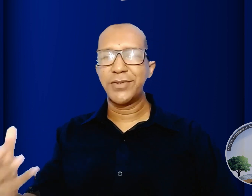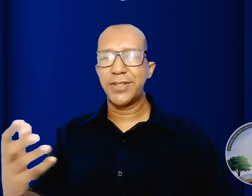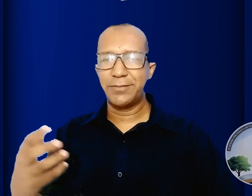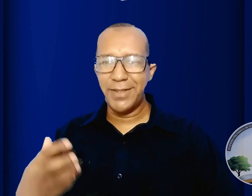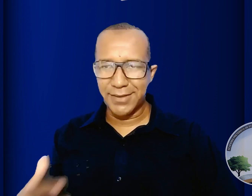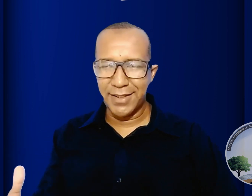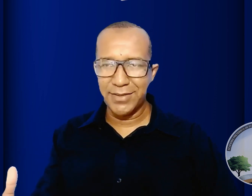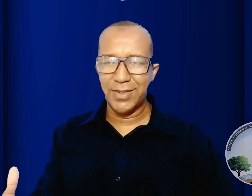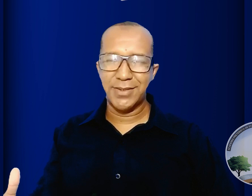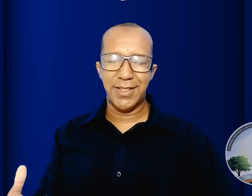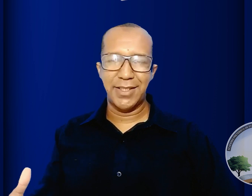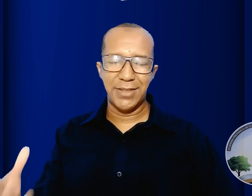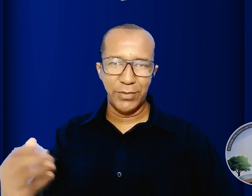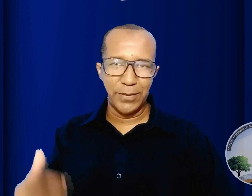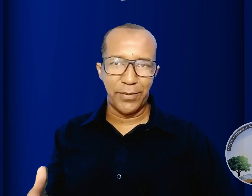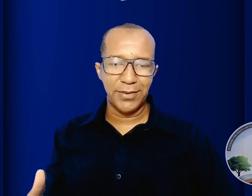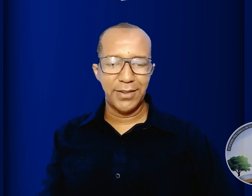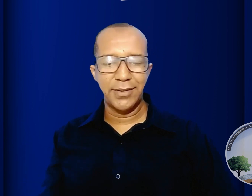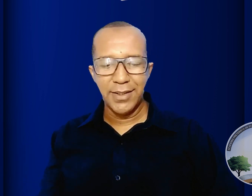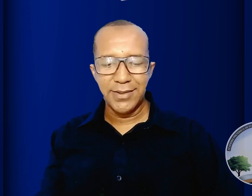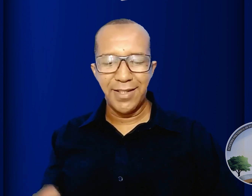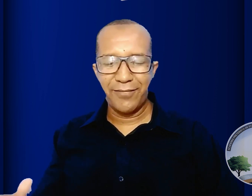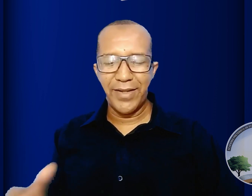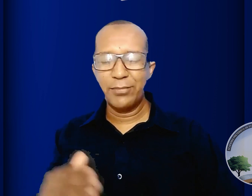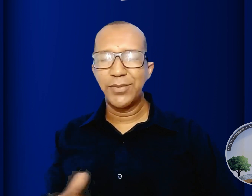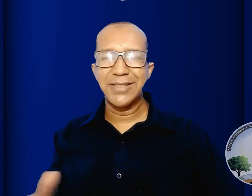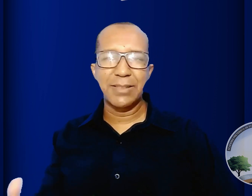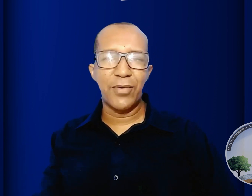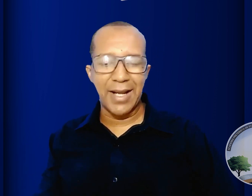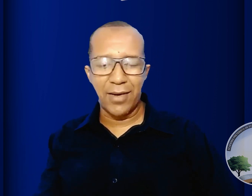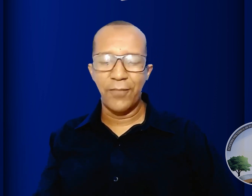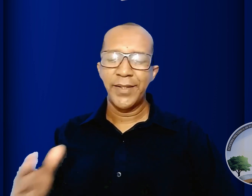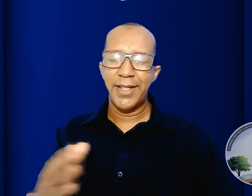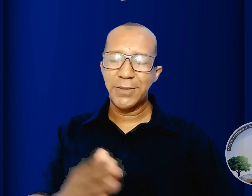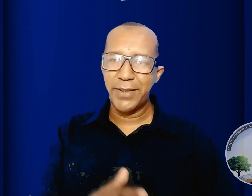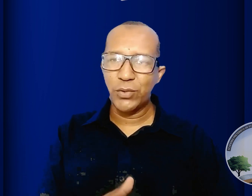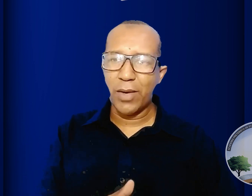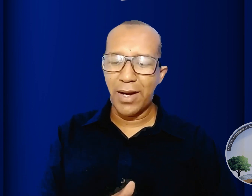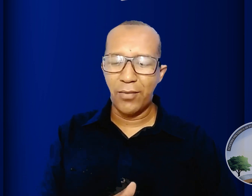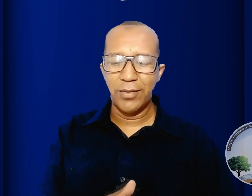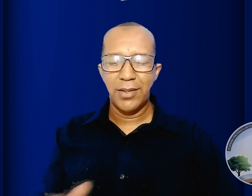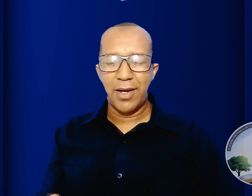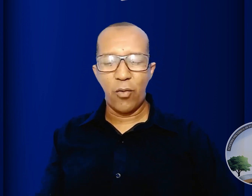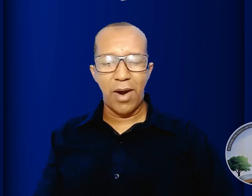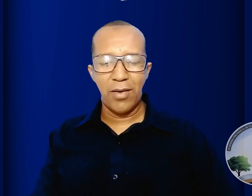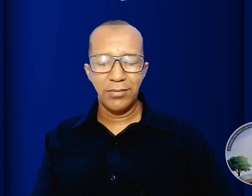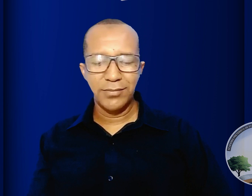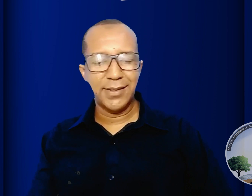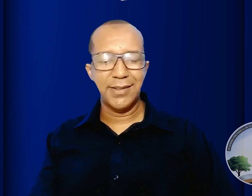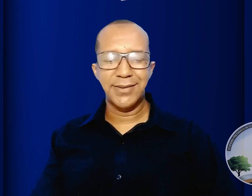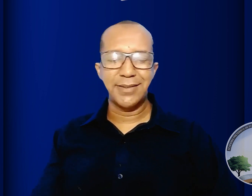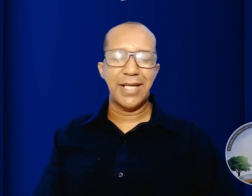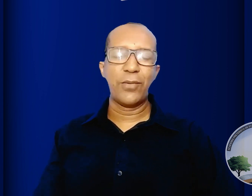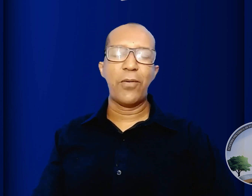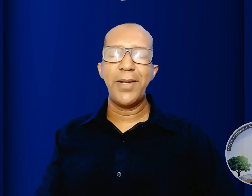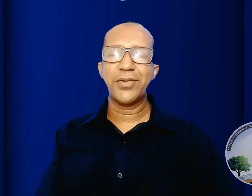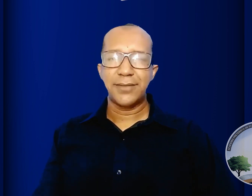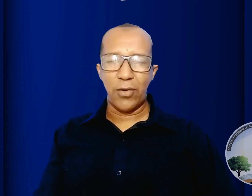vocês bem esclarecidas acerca disso é muito importante se refere a mudança moral espiritual a qual se dá no momento da